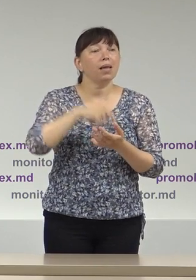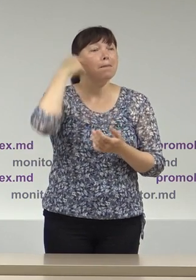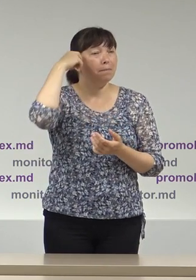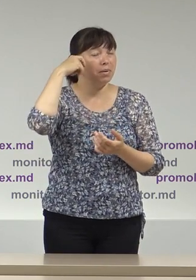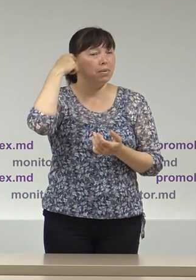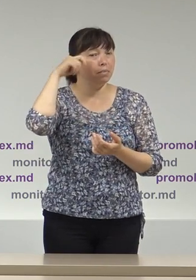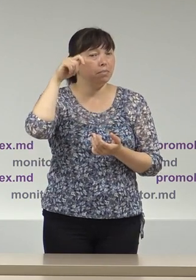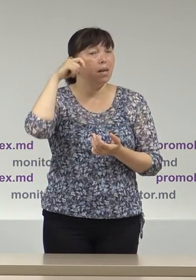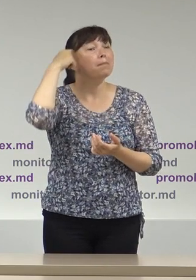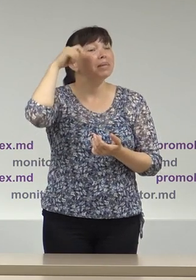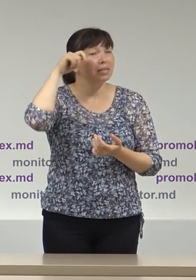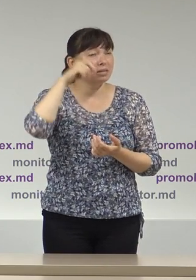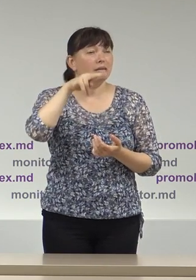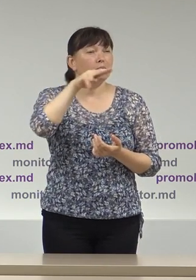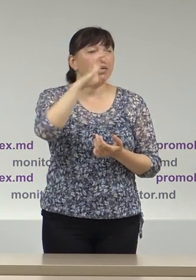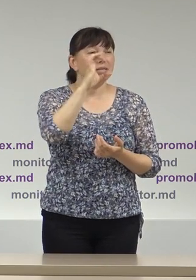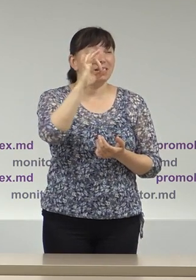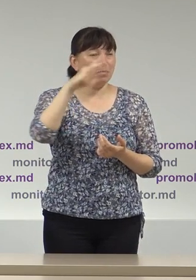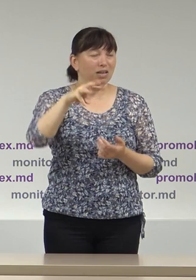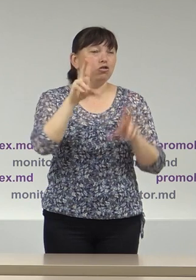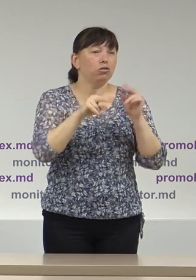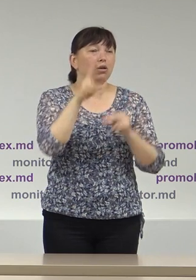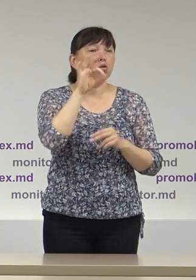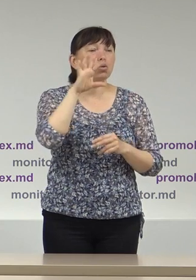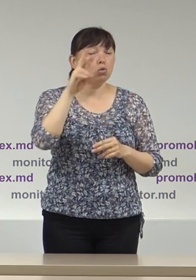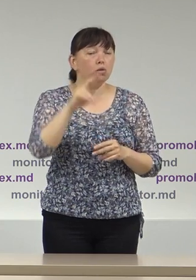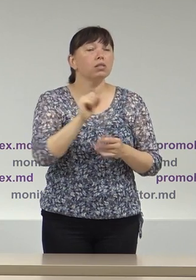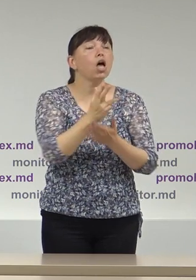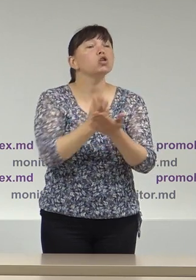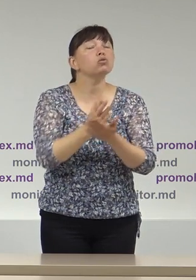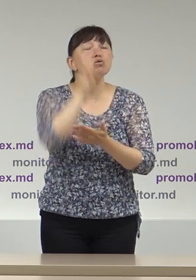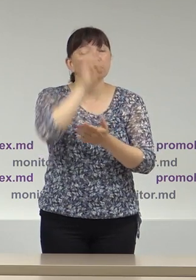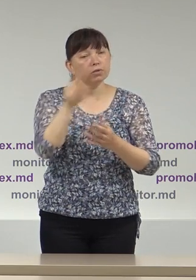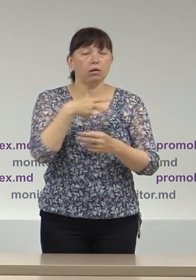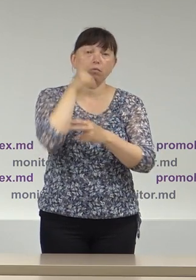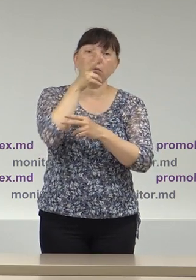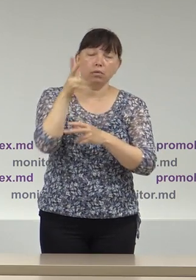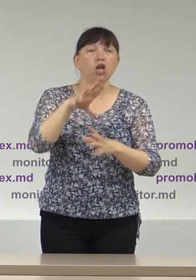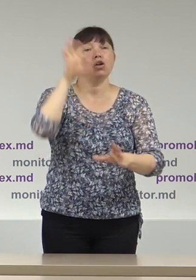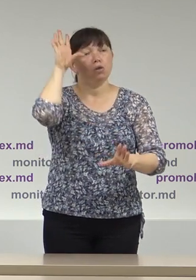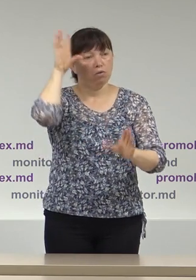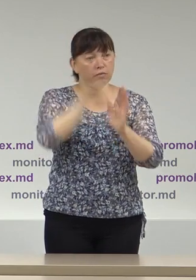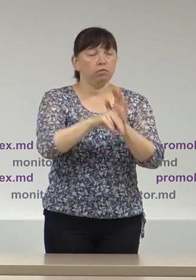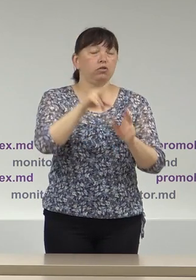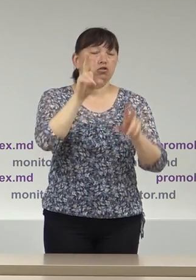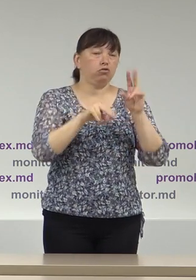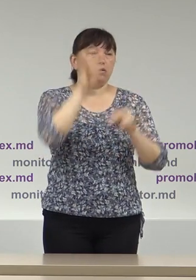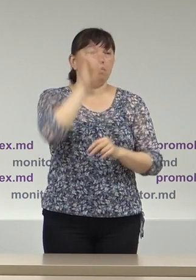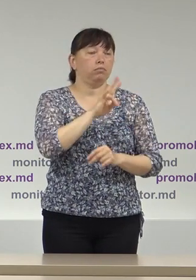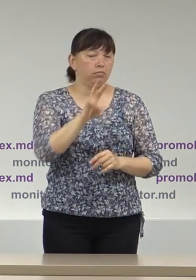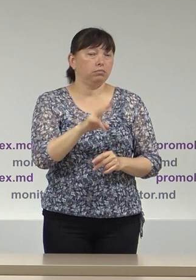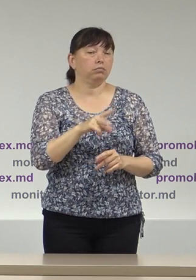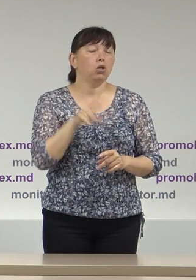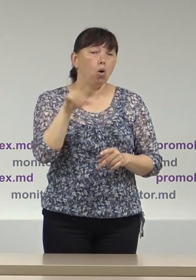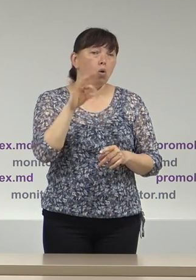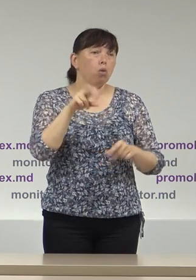președintelui PSRM la o slujbă în cadrul bisericii respective acesta având o